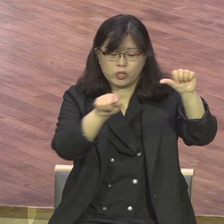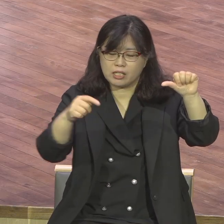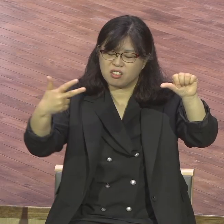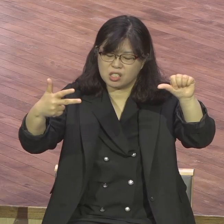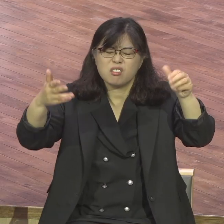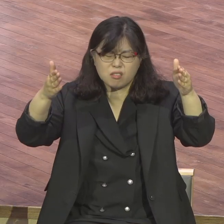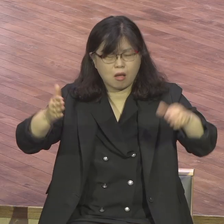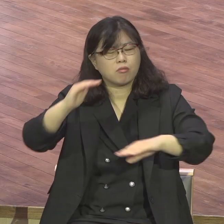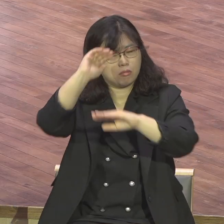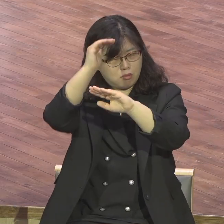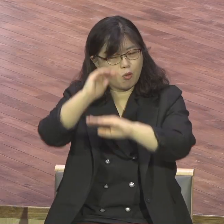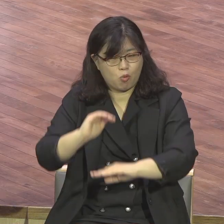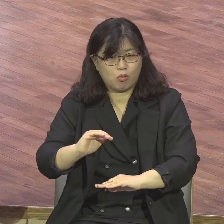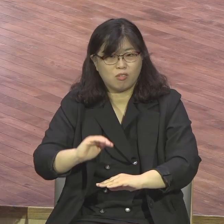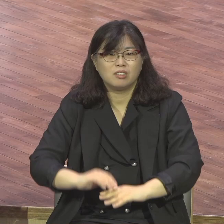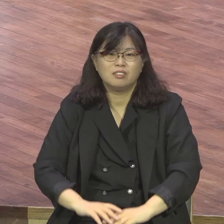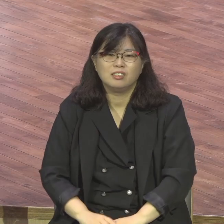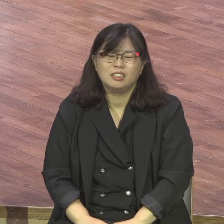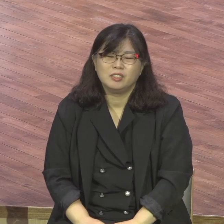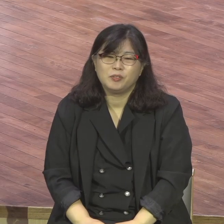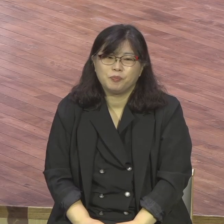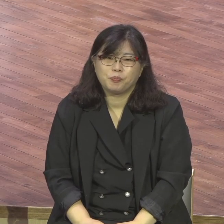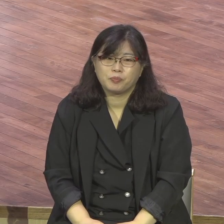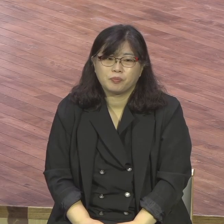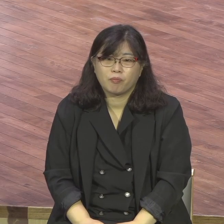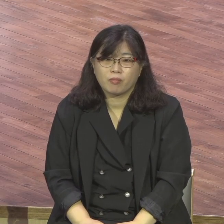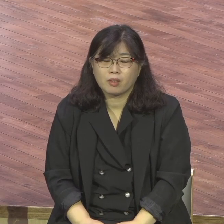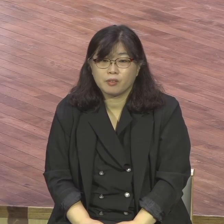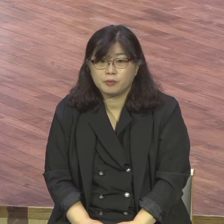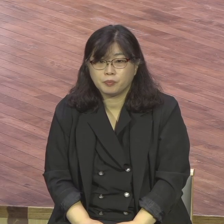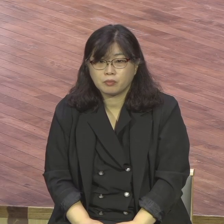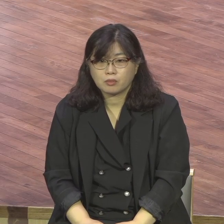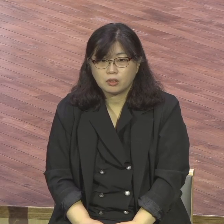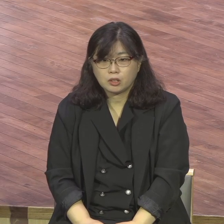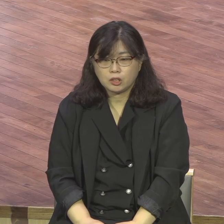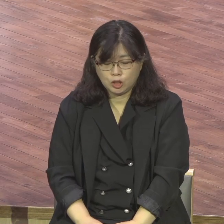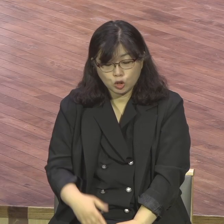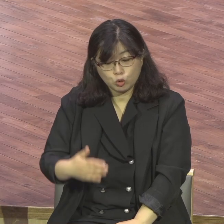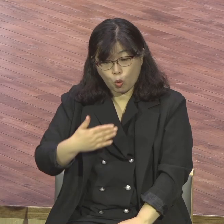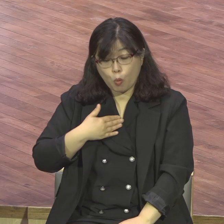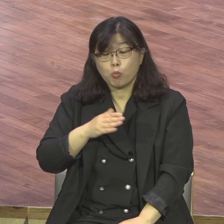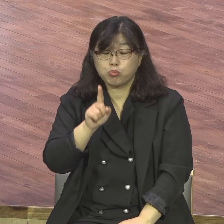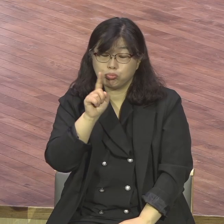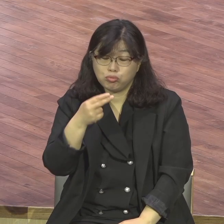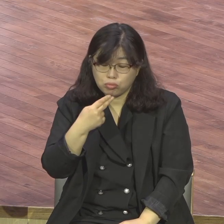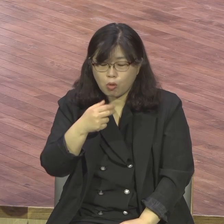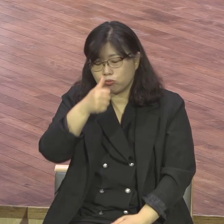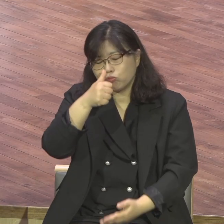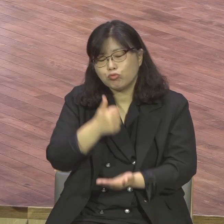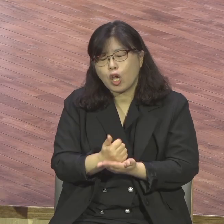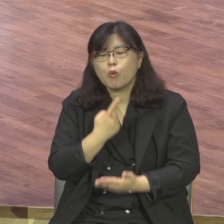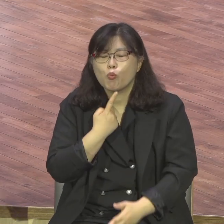강조했습니다 우리가 여전히 죄 안에 있지만은 죄를 짓지만은